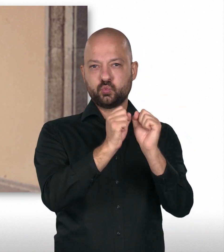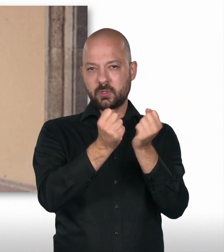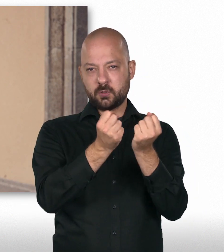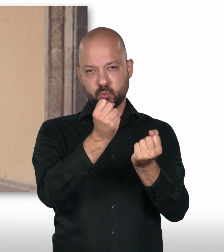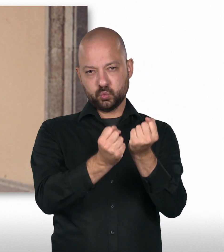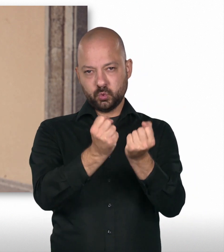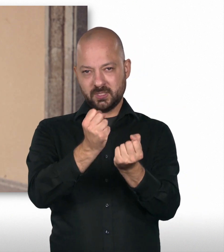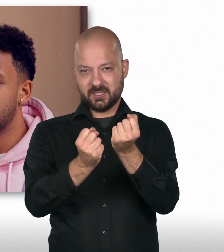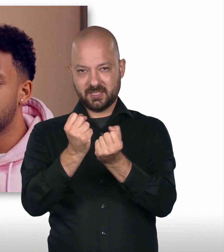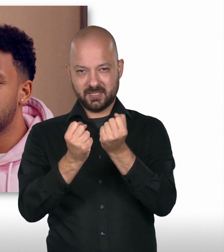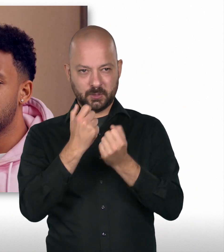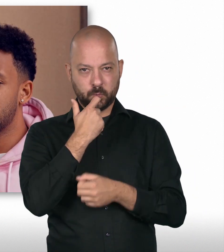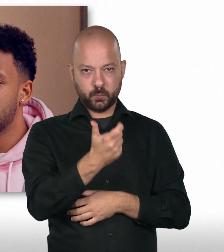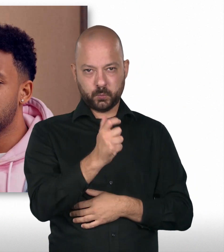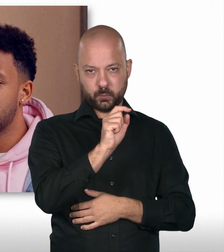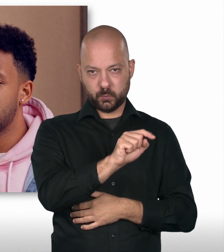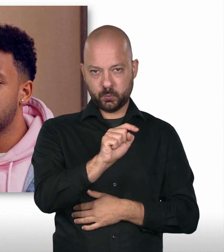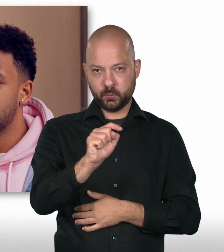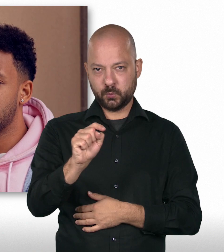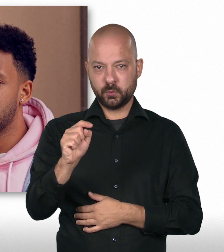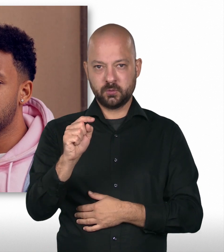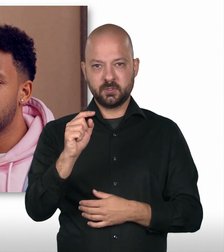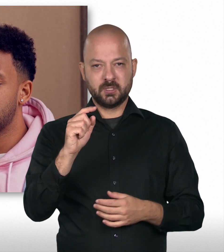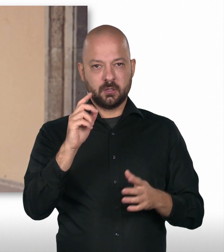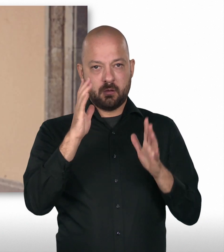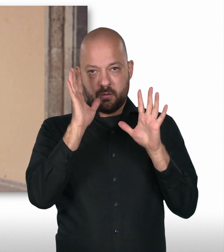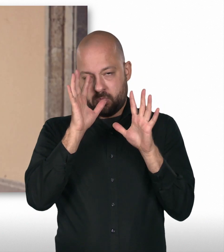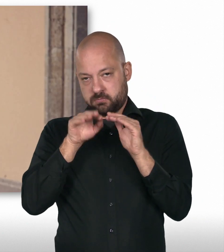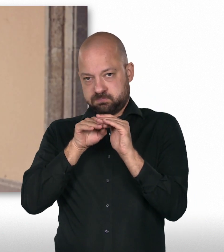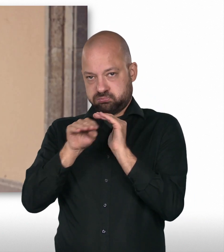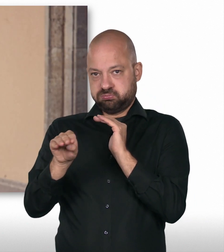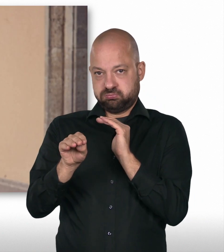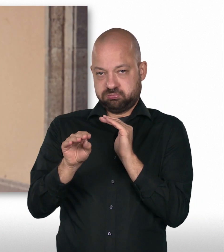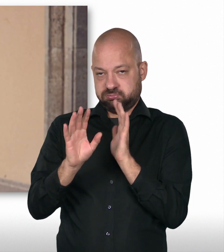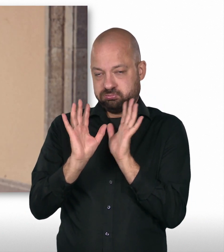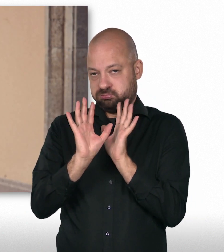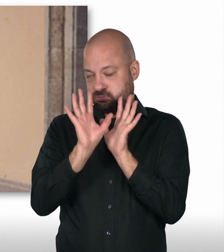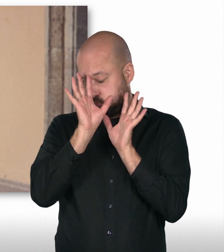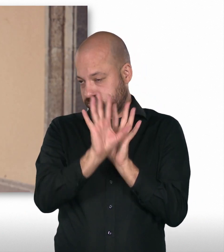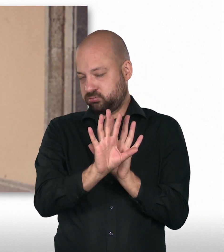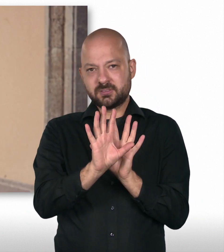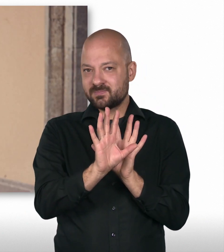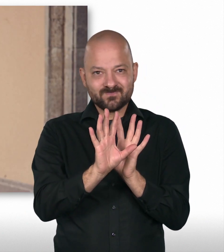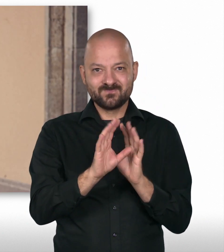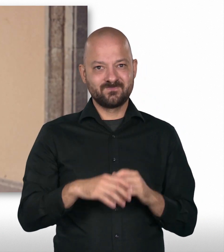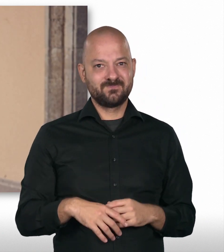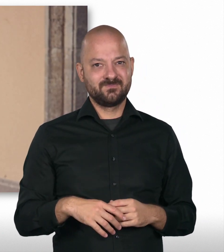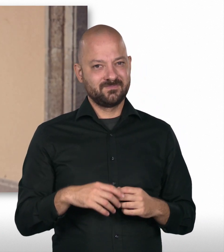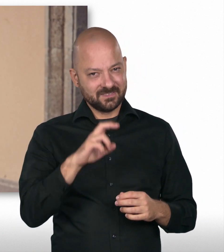Diplomatie. Und Diplomatie bedeutet für mich auch, in schwierigen Situationen nicht den Kopf in den Sand zu stecken, sondern immer weiter